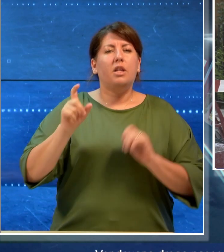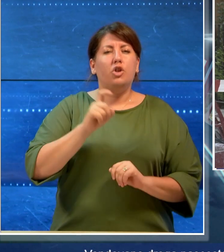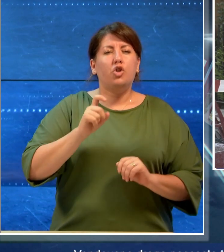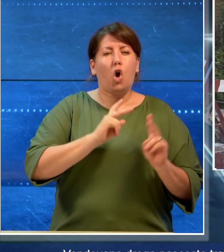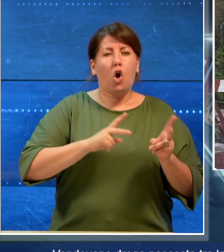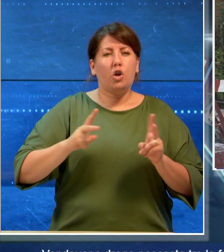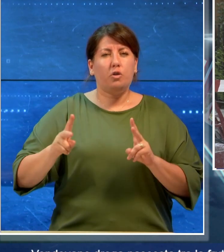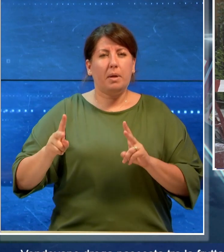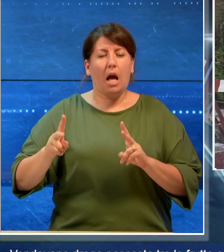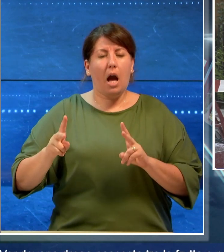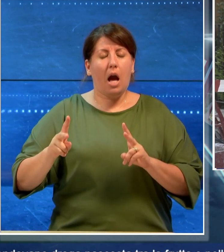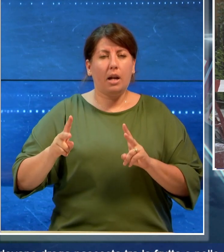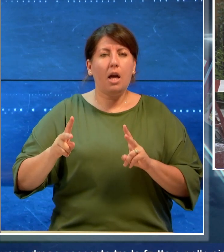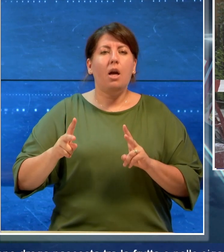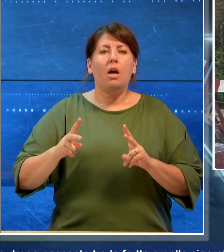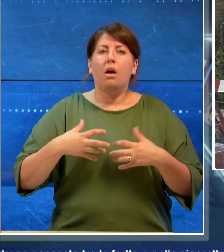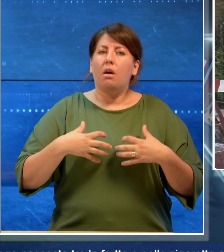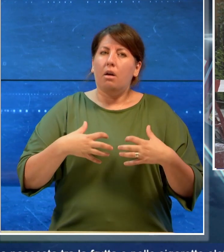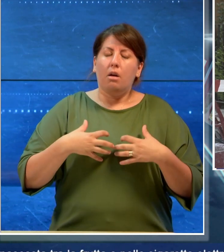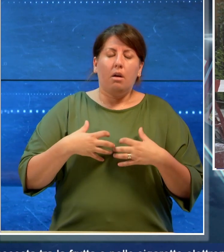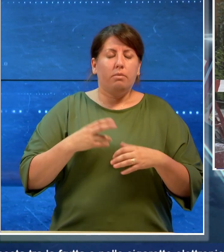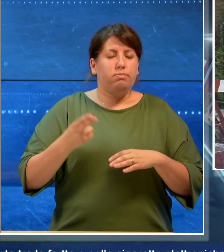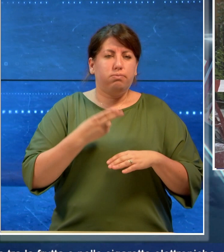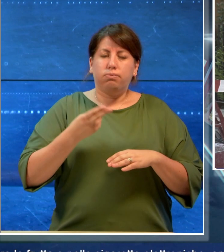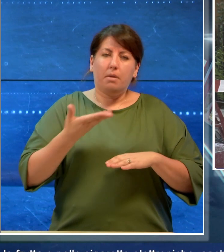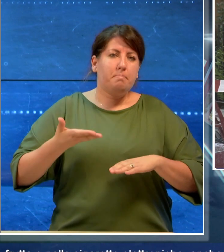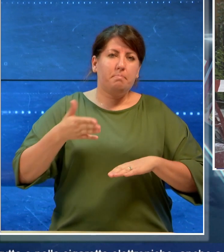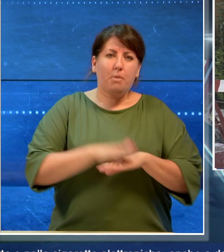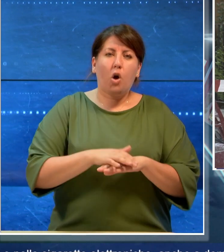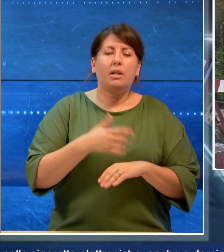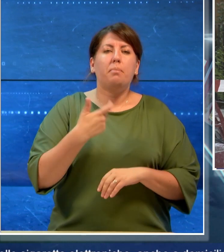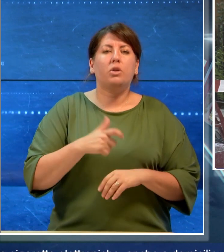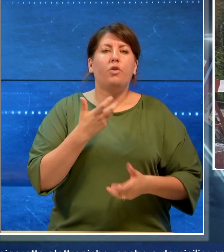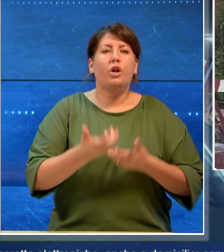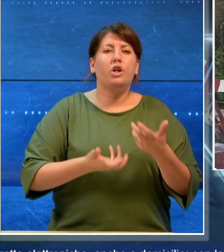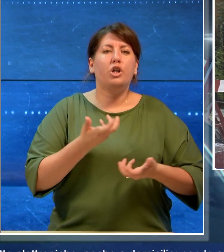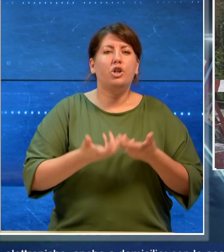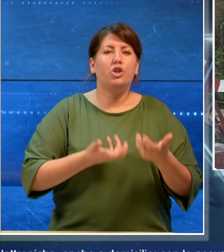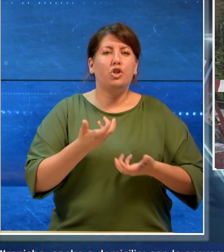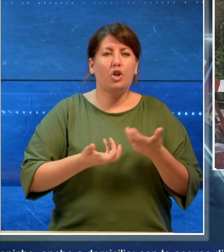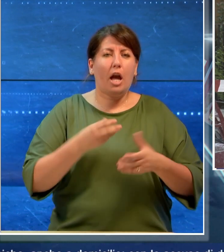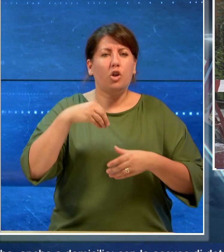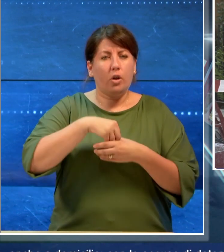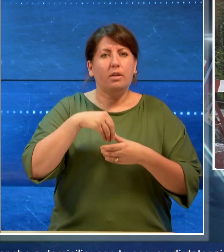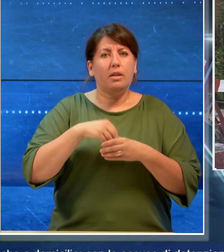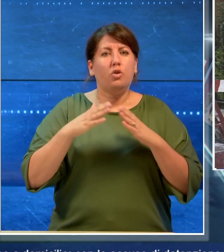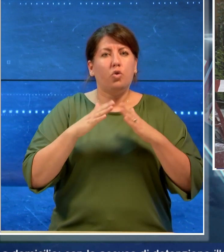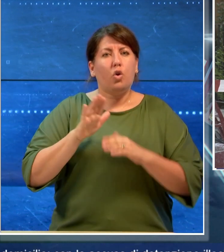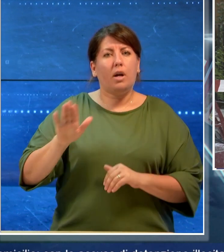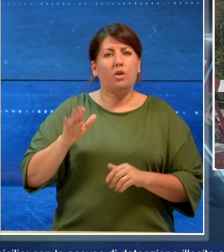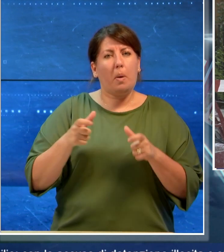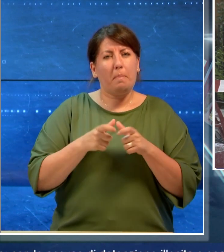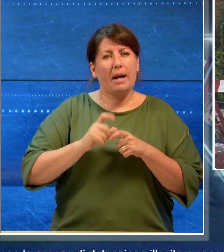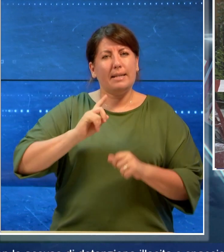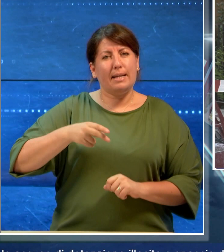in seguito alle ferite riportate per un incendio scoppiato proprio nella sua abitazione a Gravina.